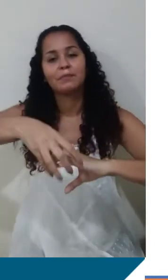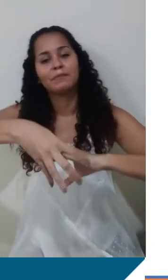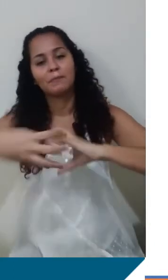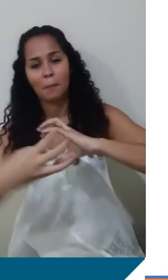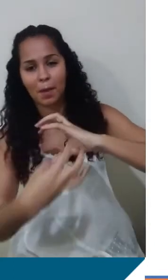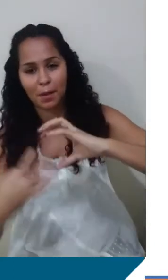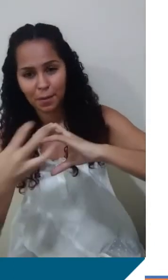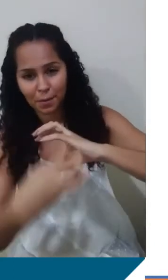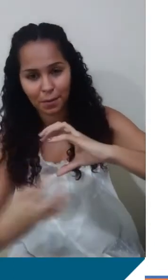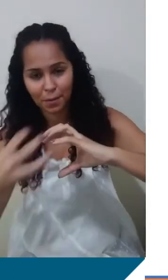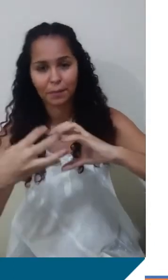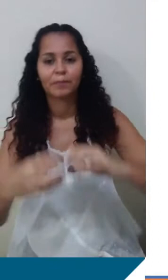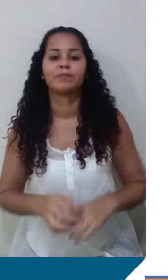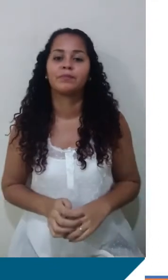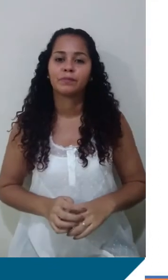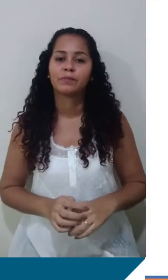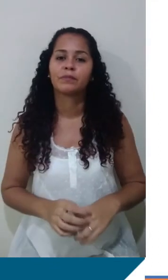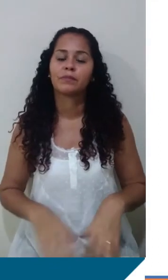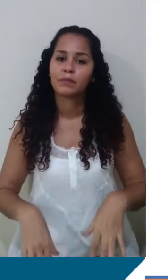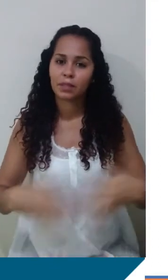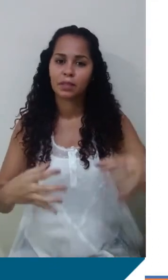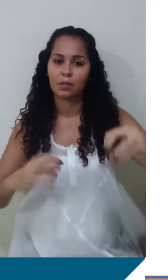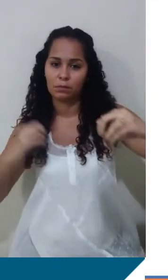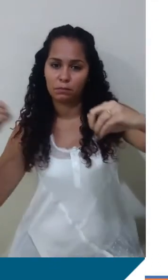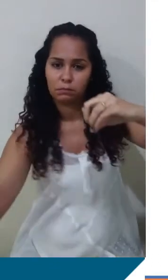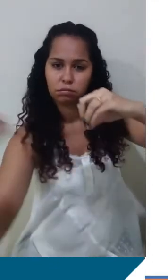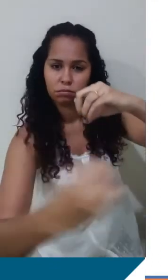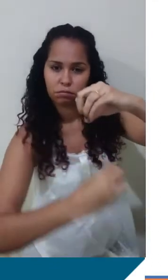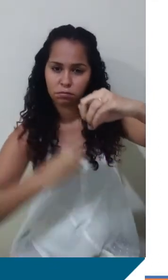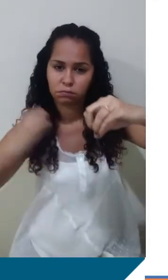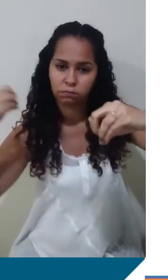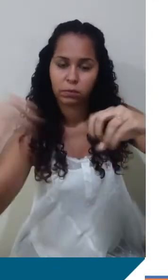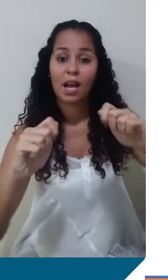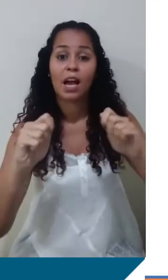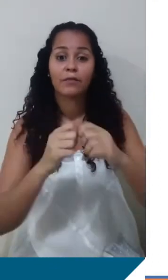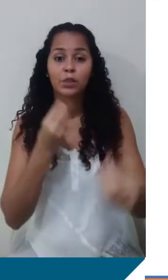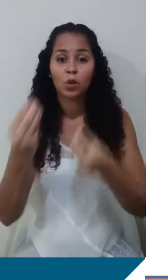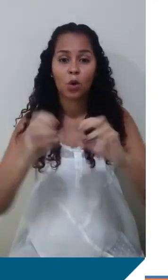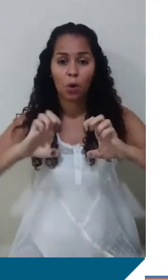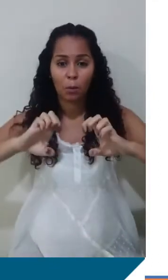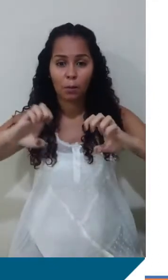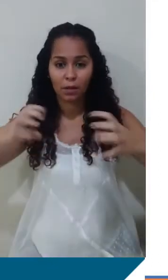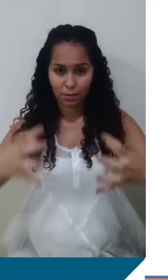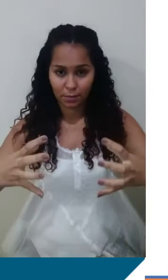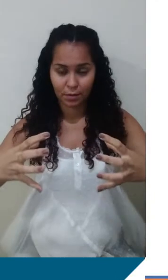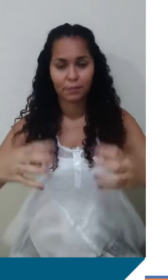translação ao redor do Sol é feita no formato de eripse. Então, é isso, nossa primeira lei das órbitas. É isso que